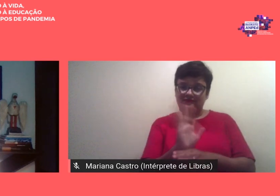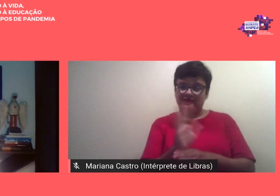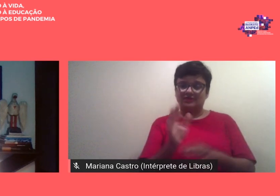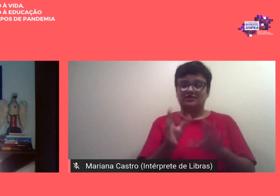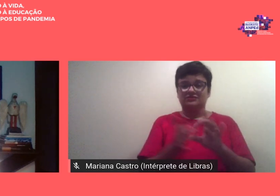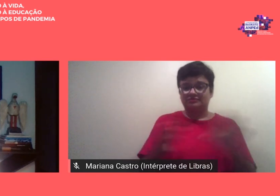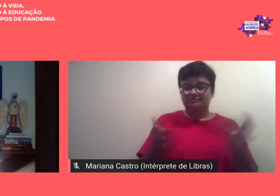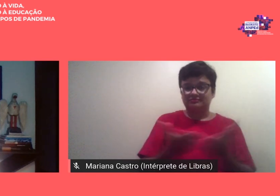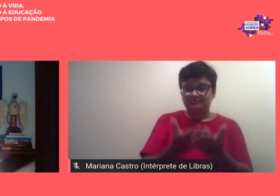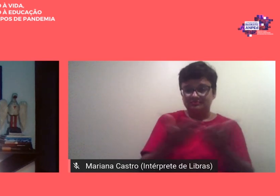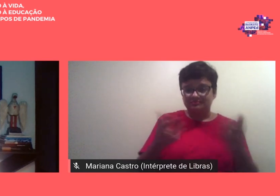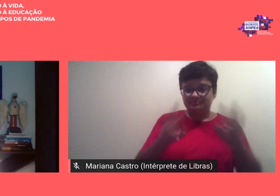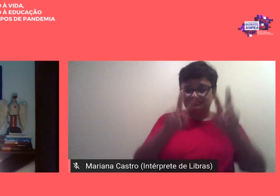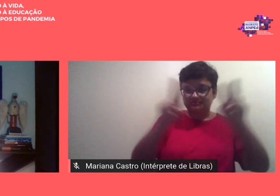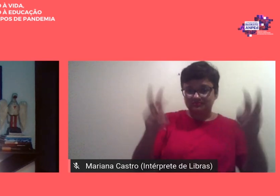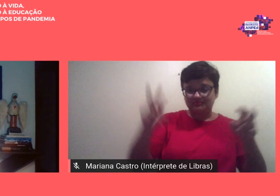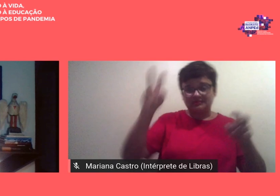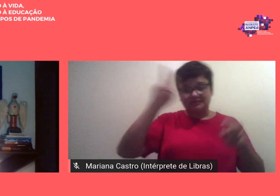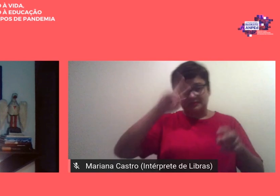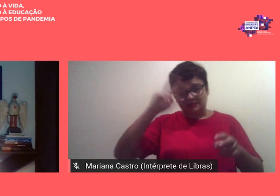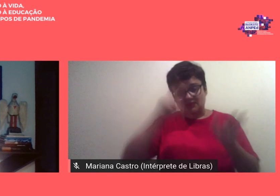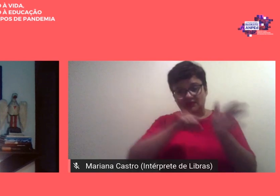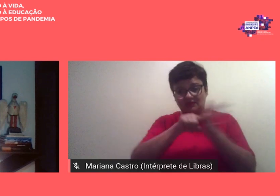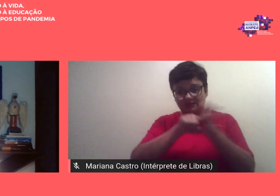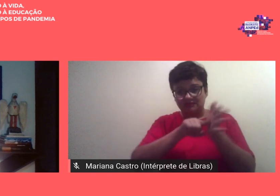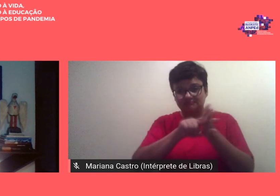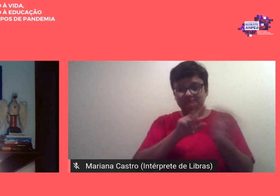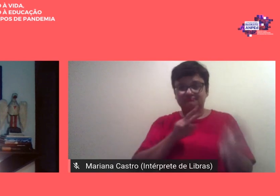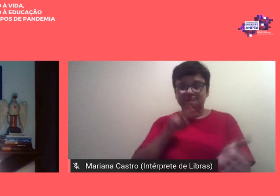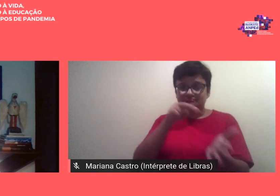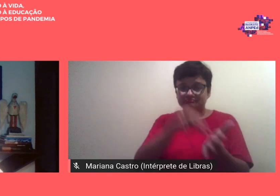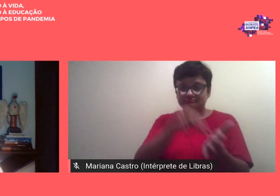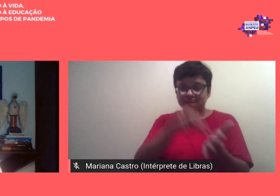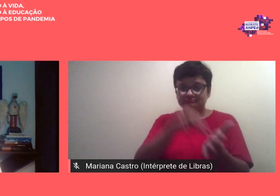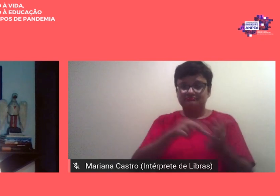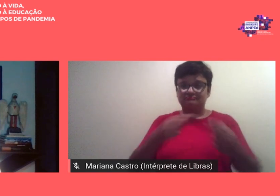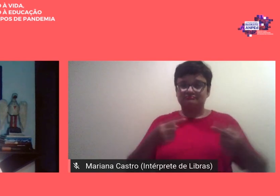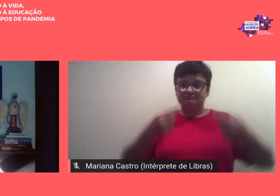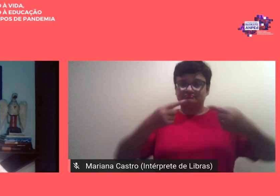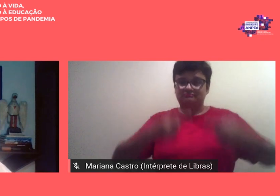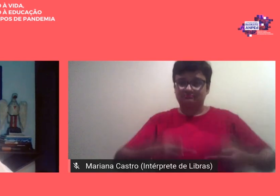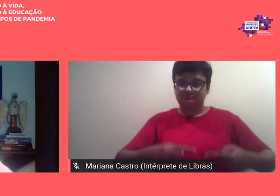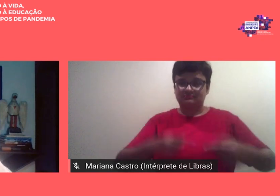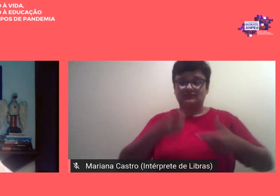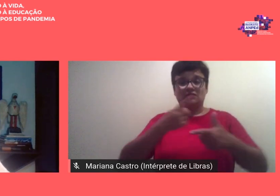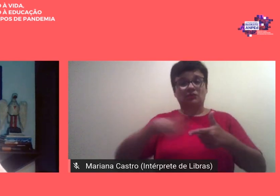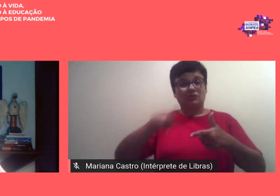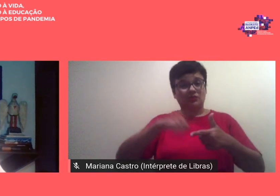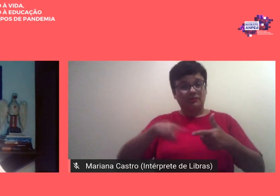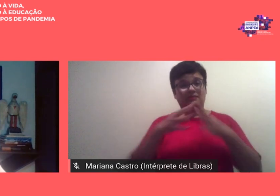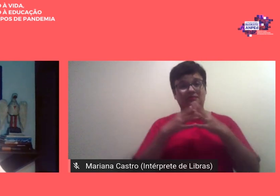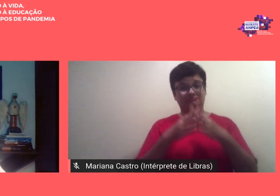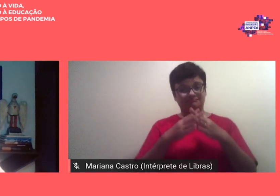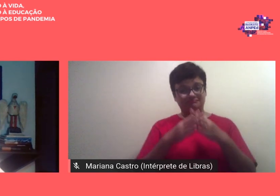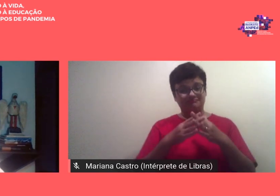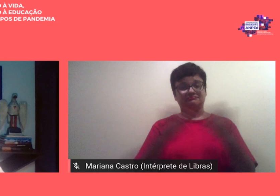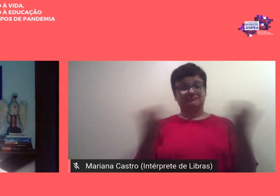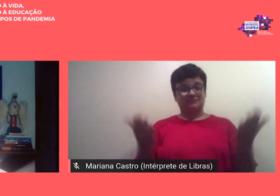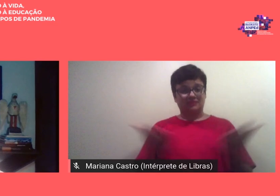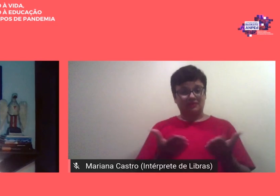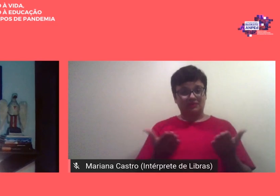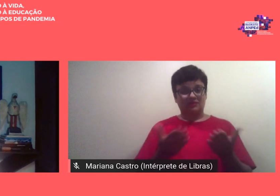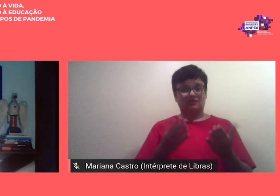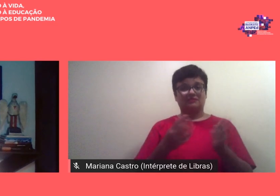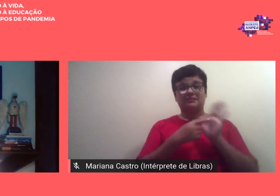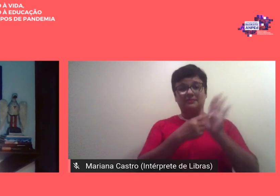pesquisas que resistem em contextos desafiadores os problemas e questões complexos que abordamos aqui